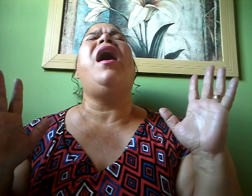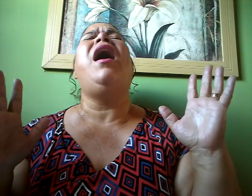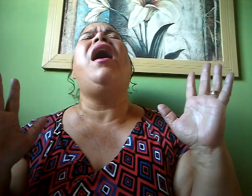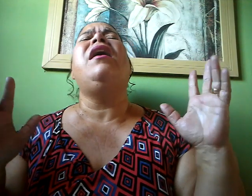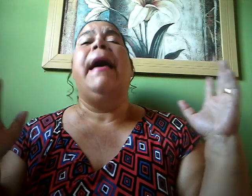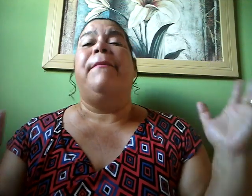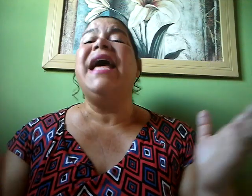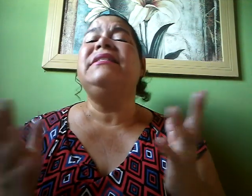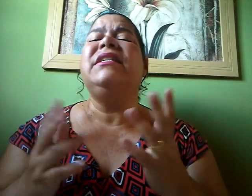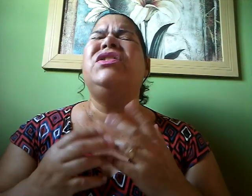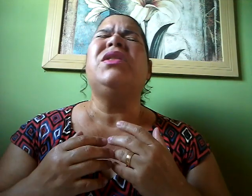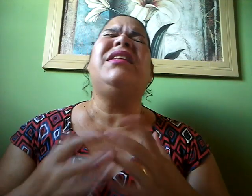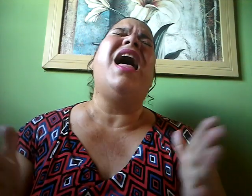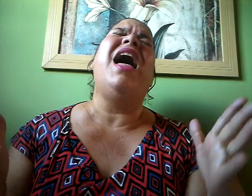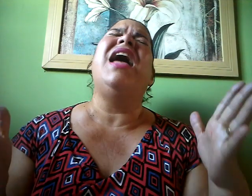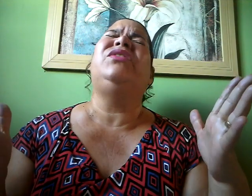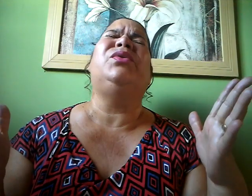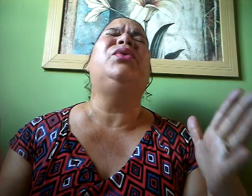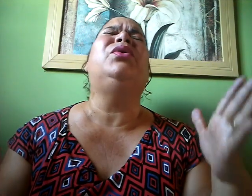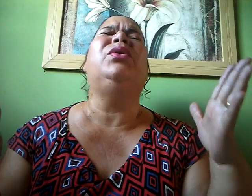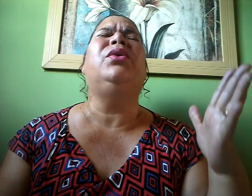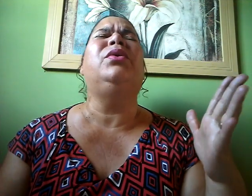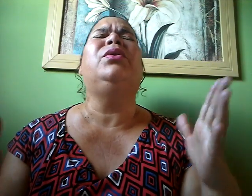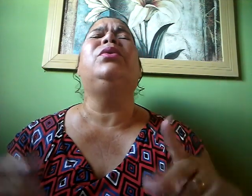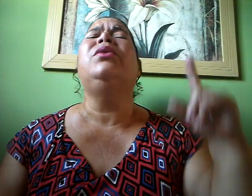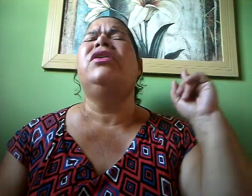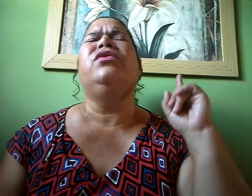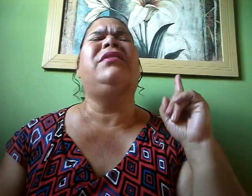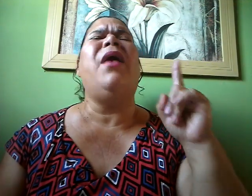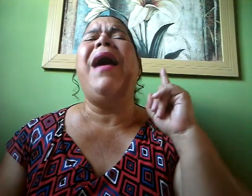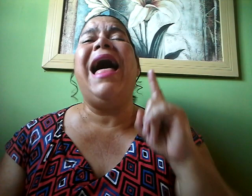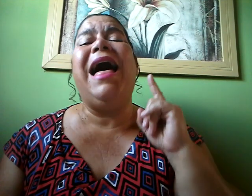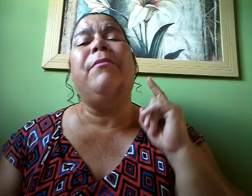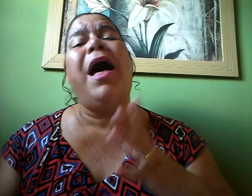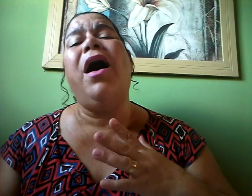Preciso tanto Do teu amor